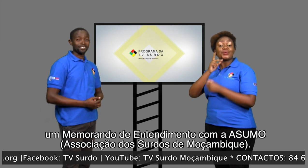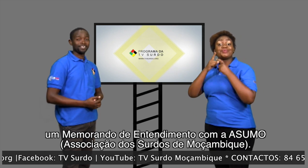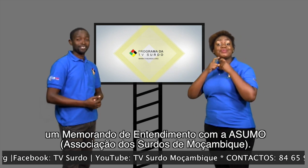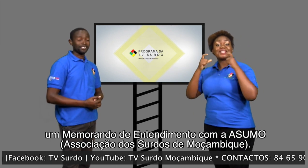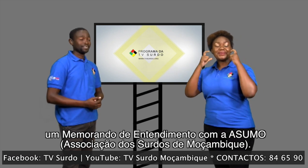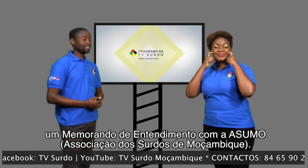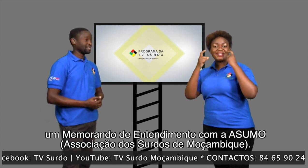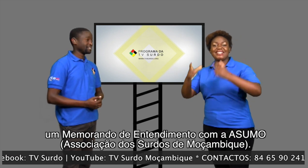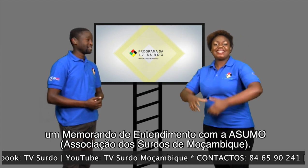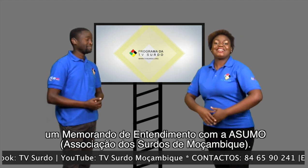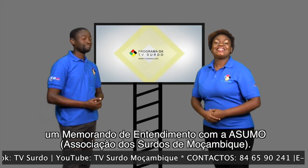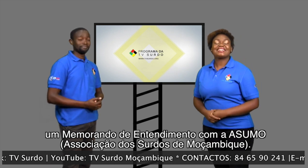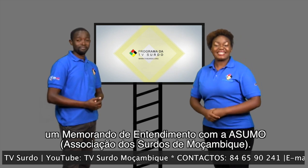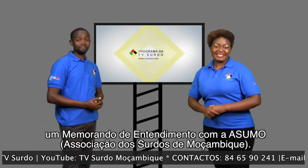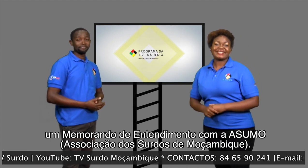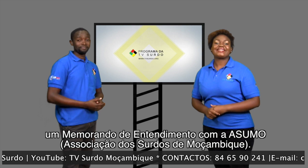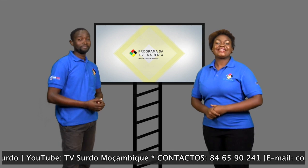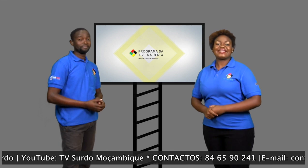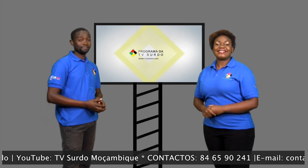Moçambique